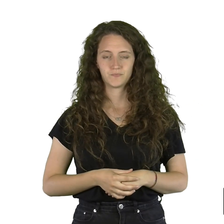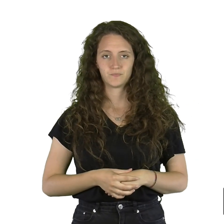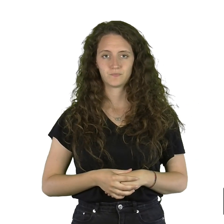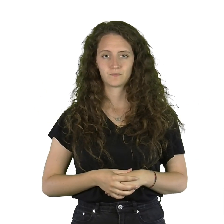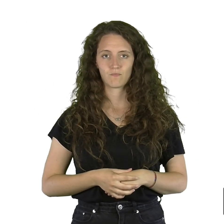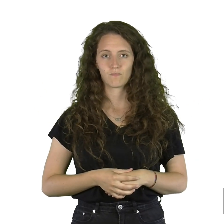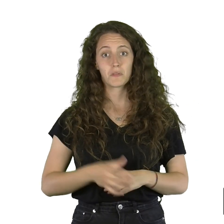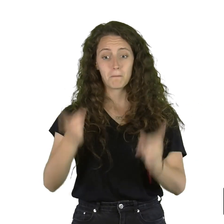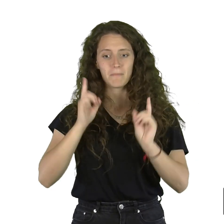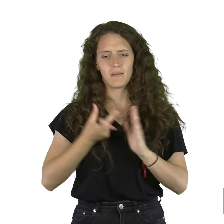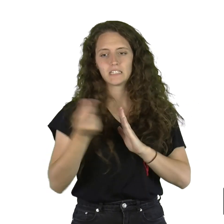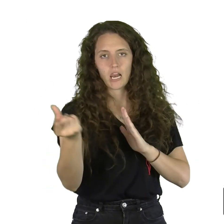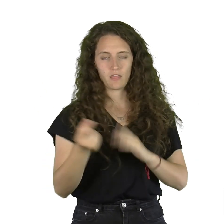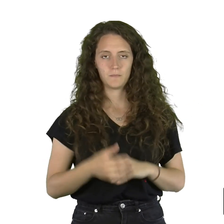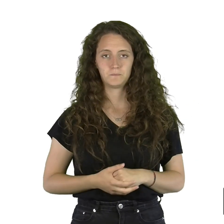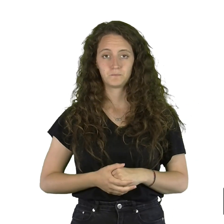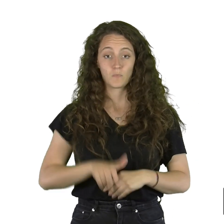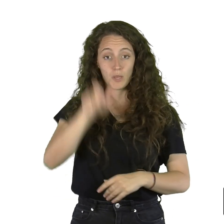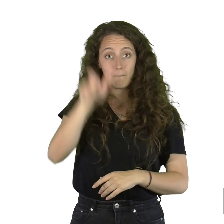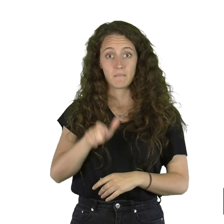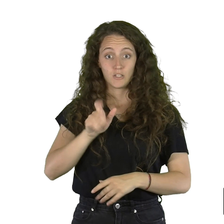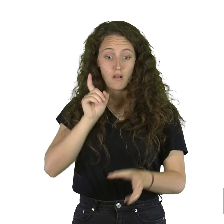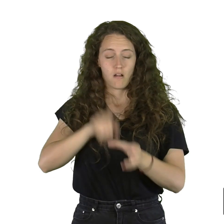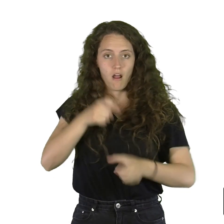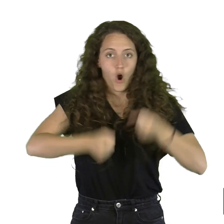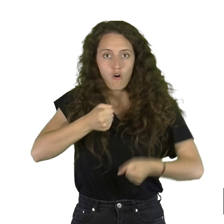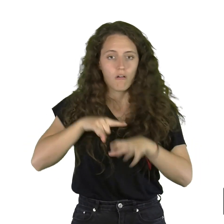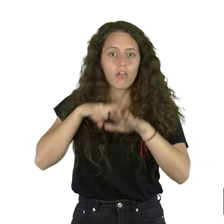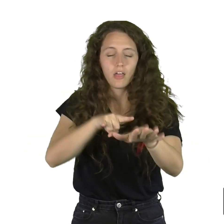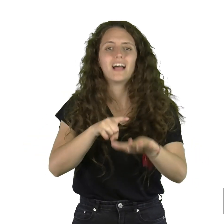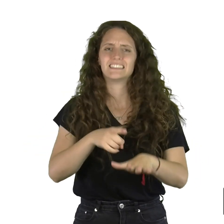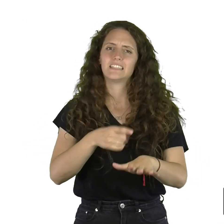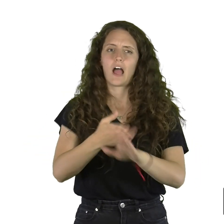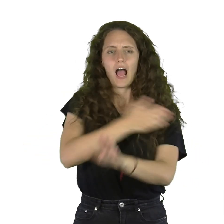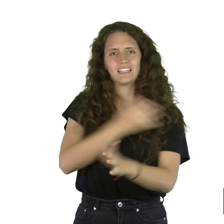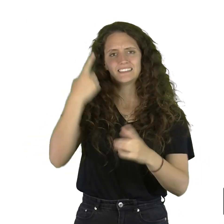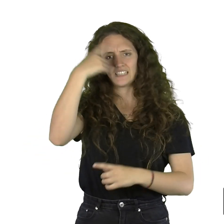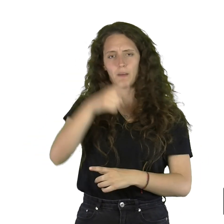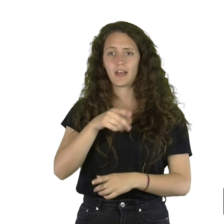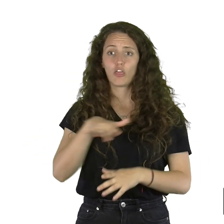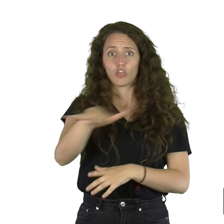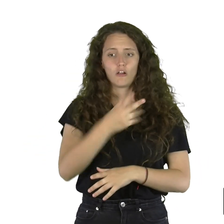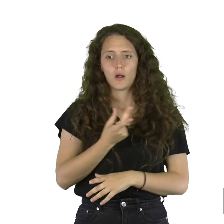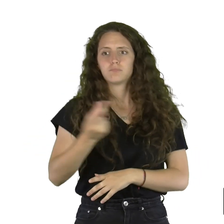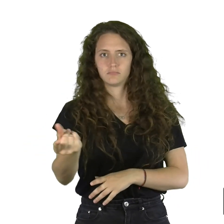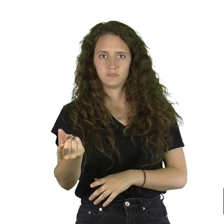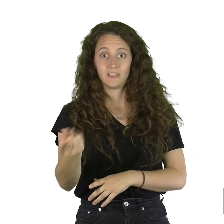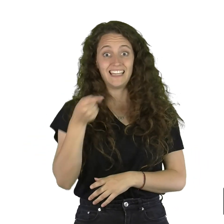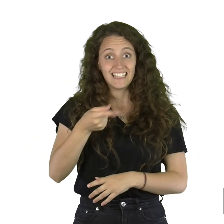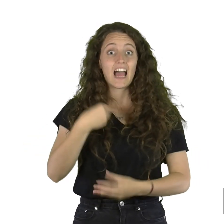Salida prevista Quien corre el encierro ha de prever el punto en el que se va a retirar y lo hará